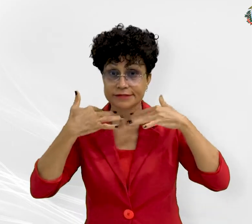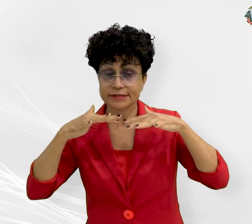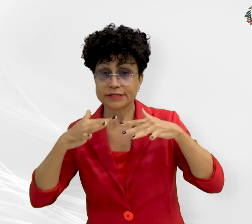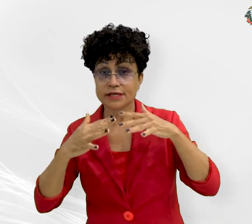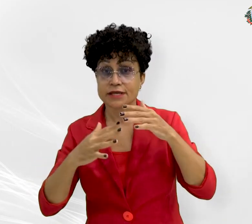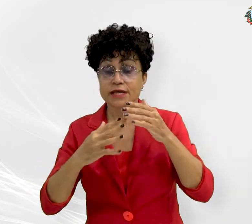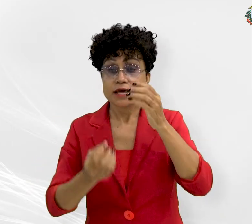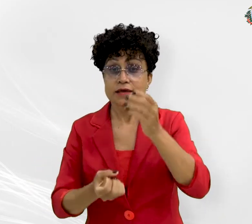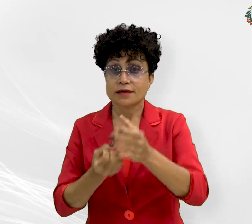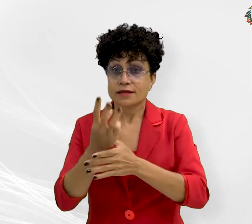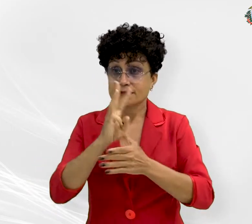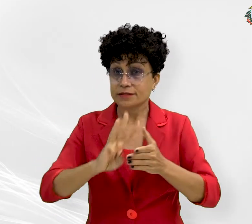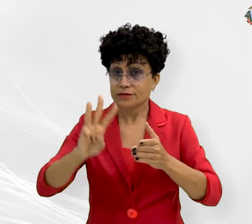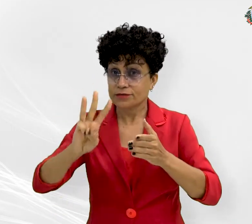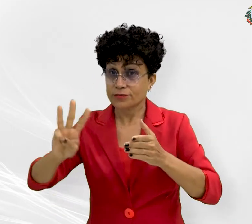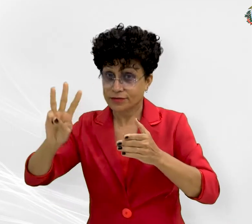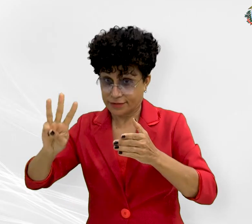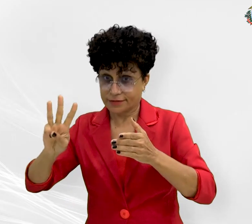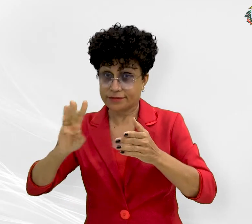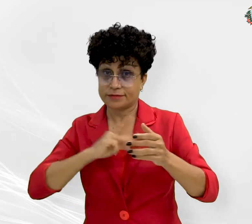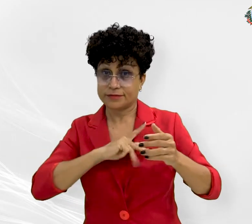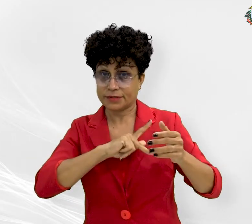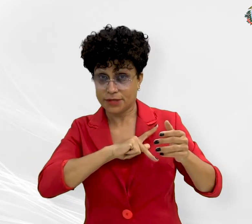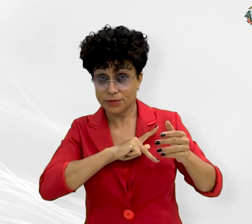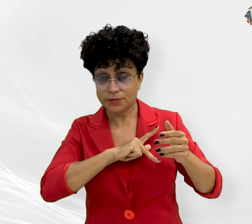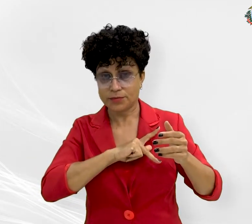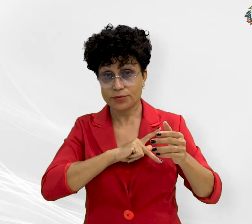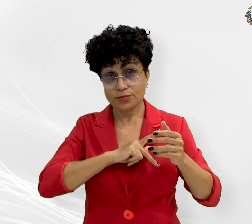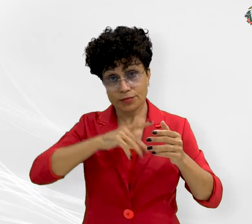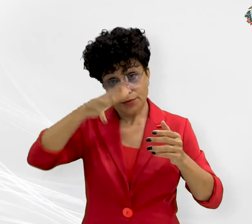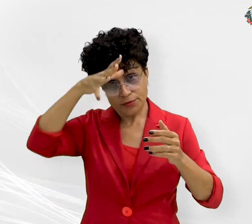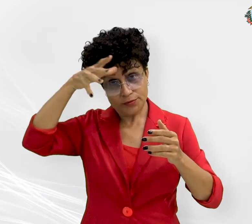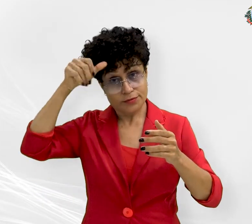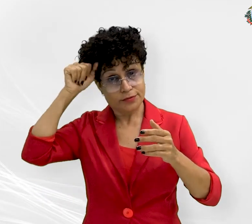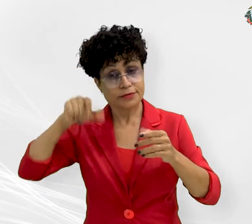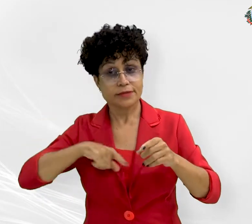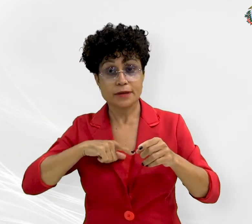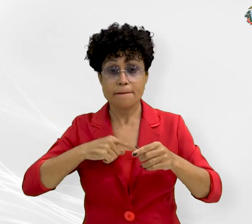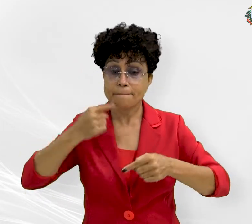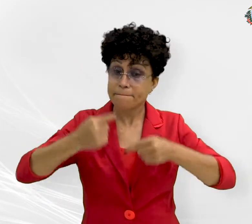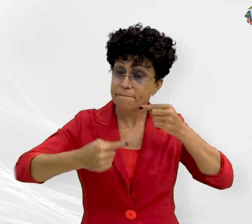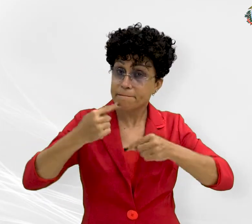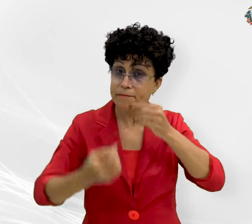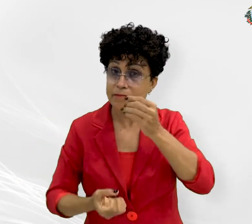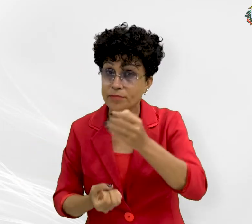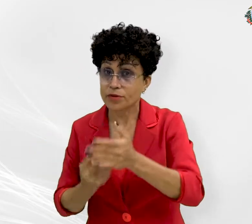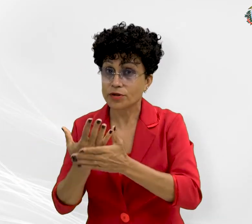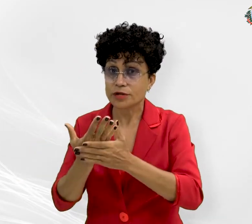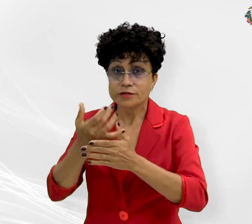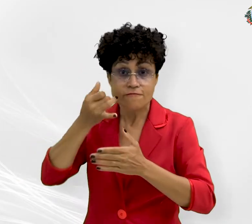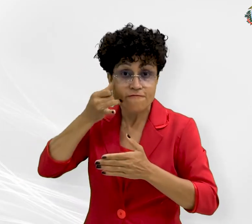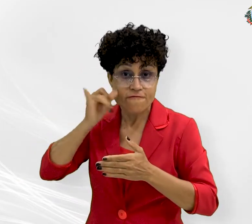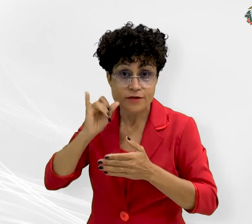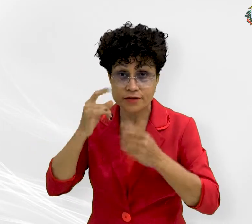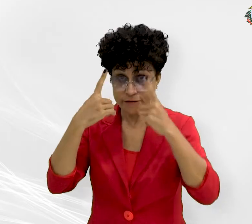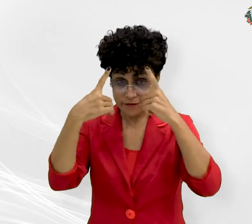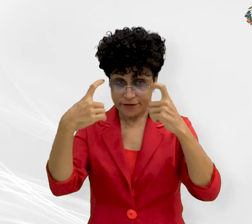criação do link do Núcleo no site do Ministério Público de Mato Grosso e a construção da política de prevenção e enfrentamento à violência